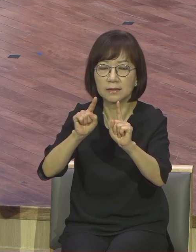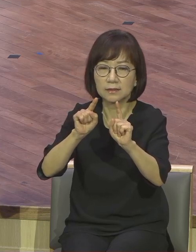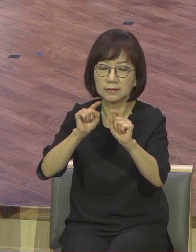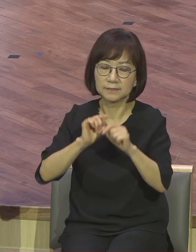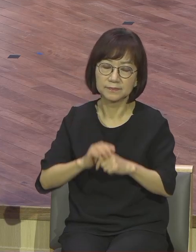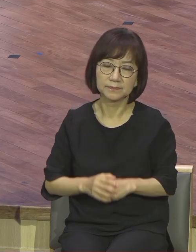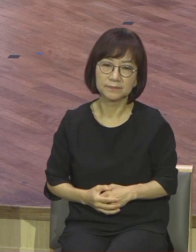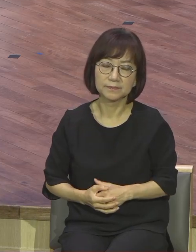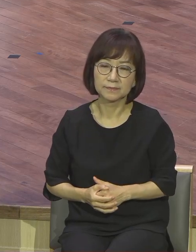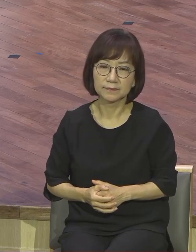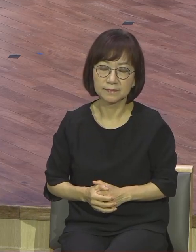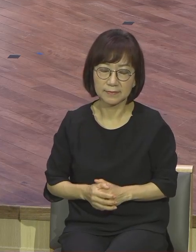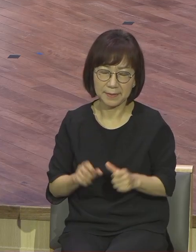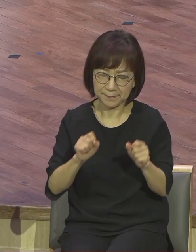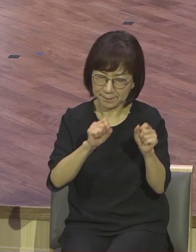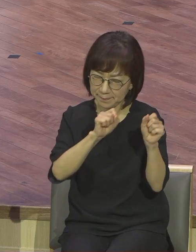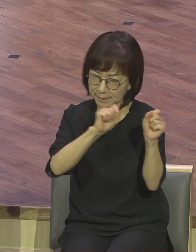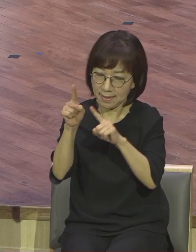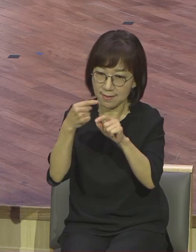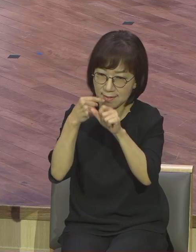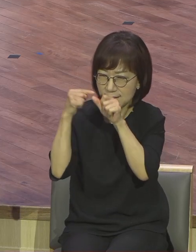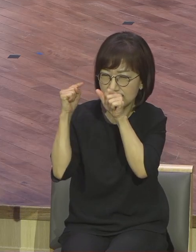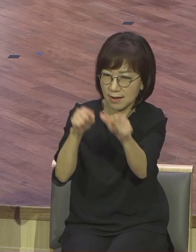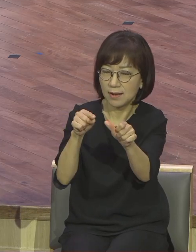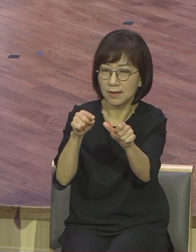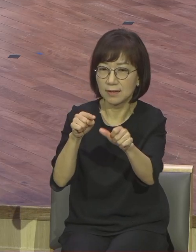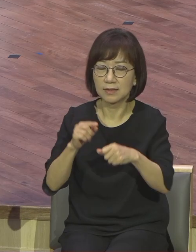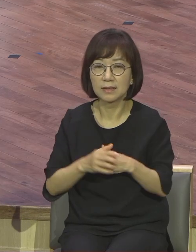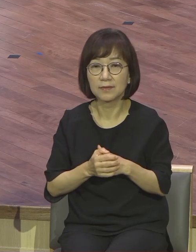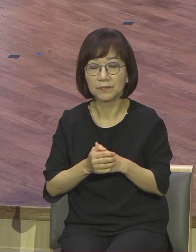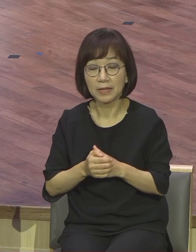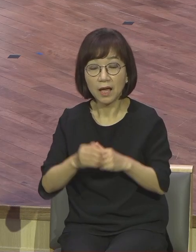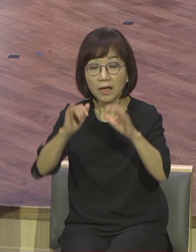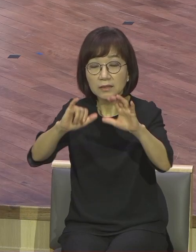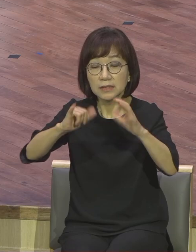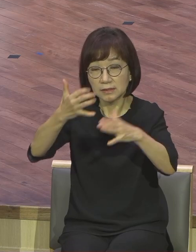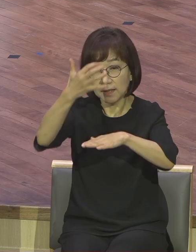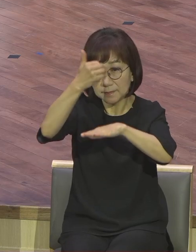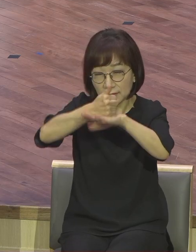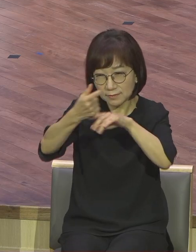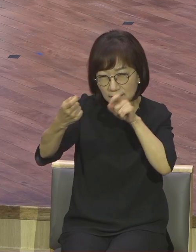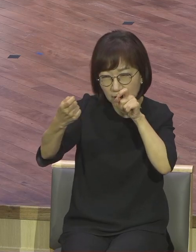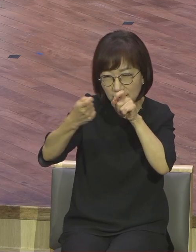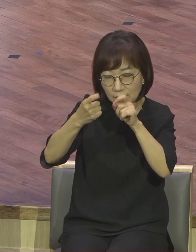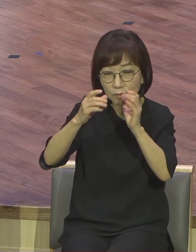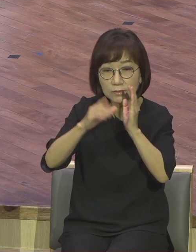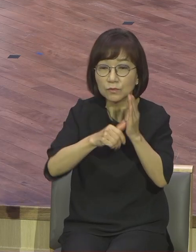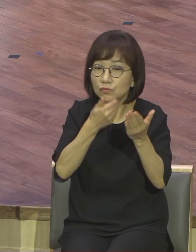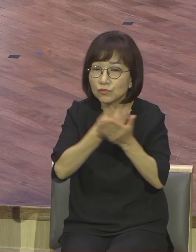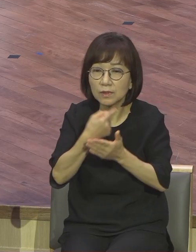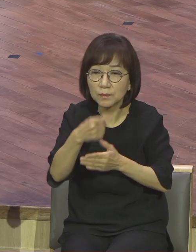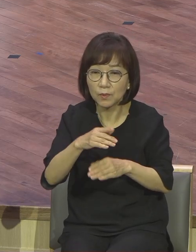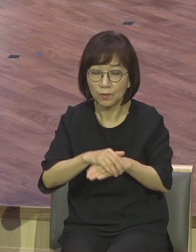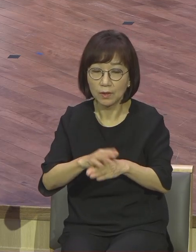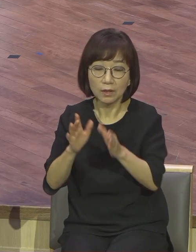깨어있어라 강조를 하죠. 마지막 때에 중요한 것은 주님이 언제 어디에 어떻게 오시는가